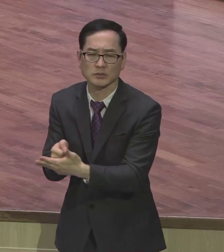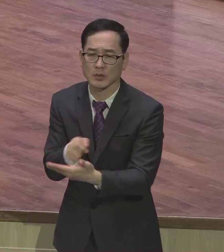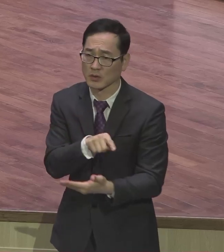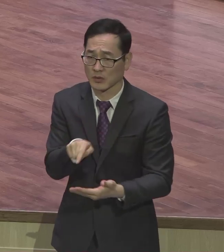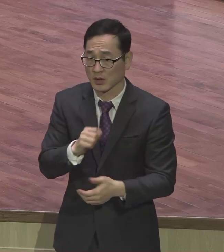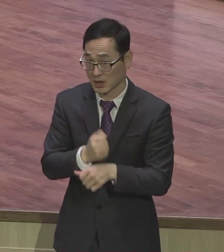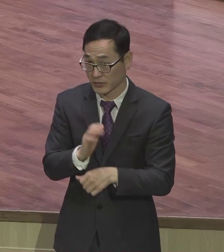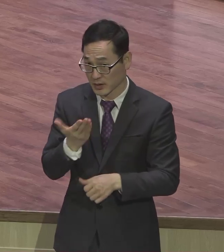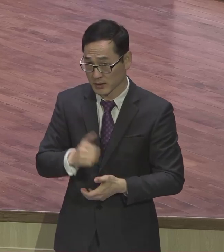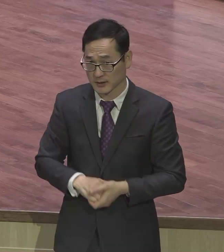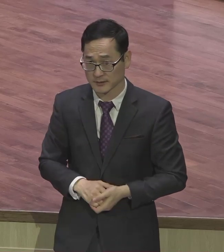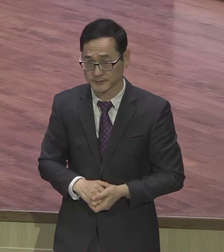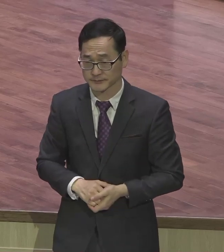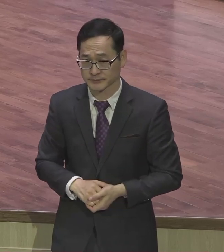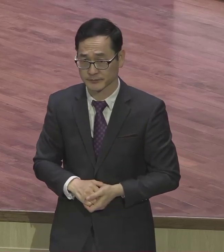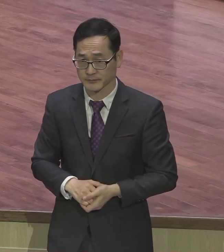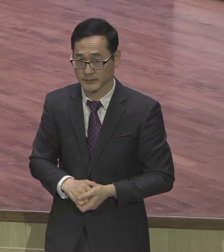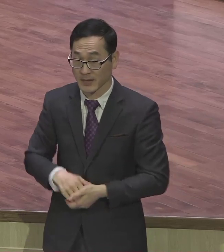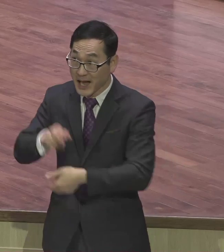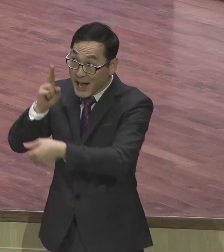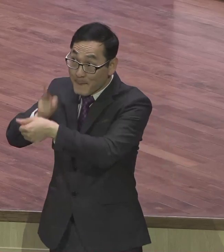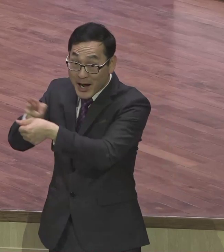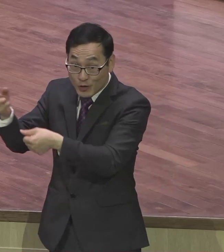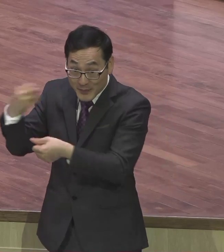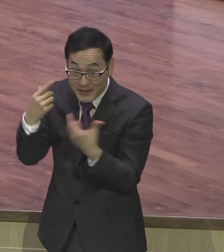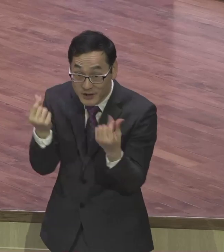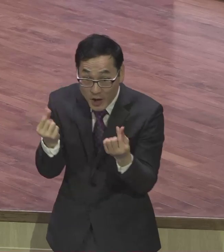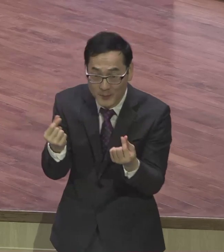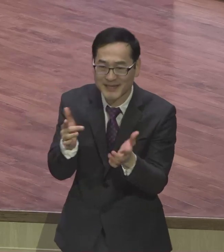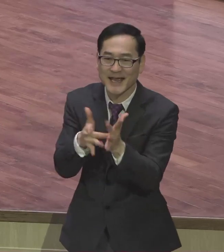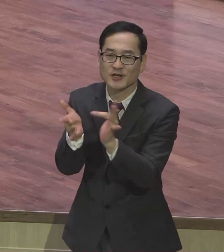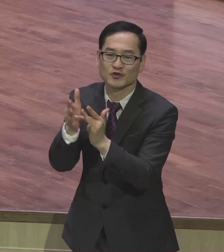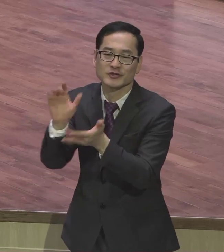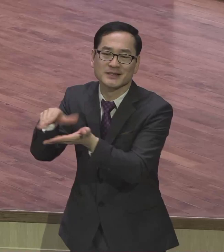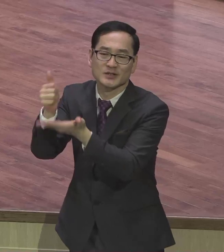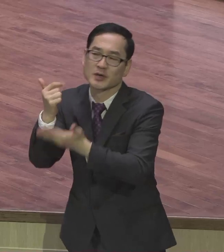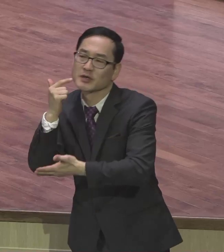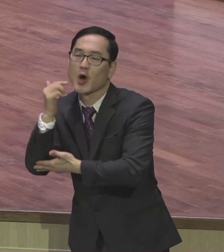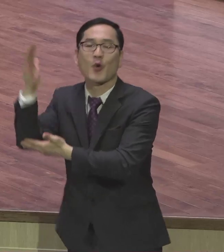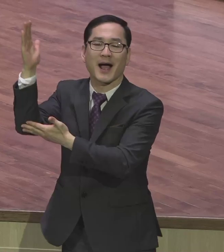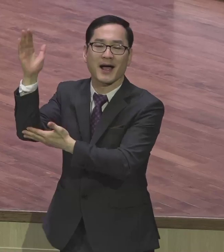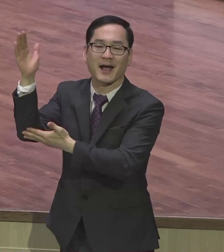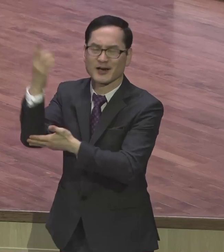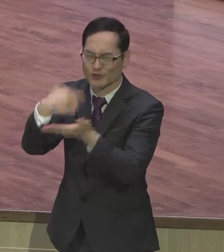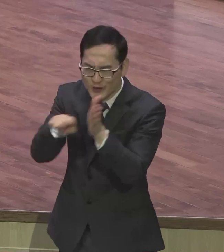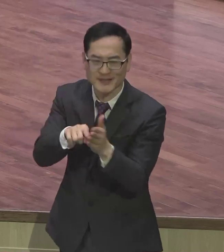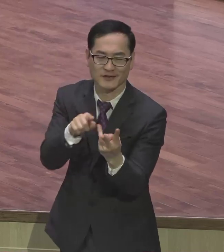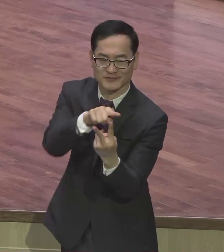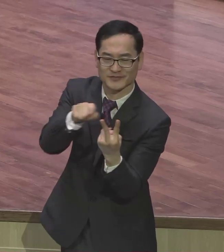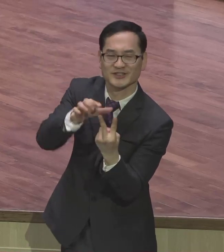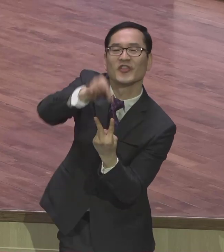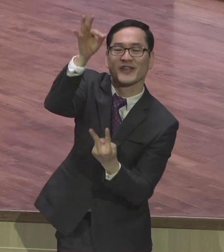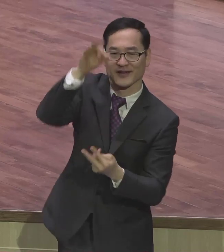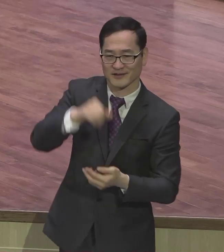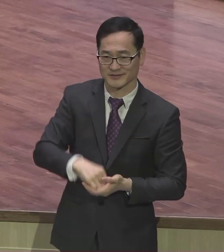종직해 되는 선택하시기 바랍니다 내가 이걸 선택하면 하나님의 영광이 되겠냐 안 되겠냐